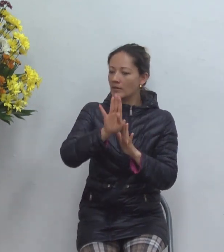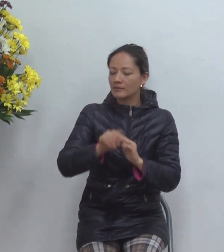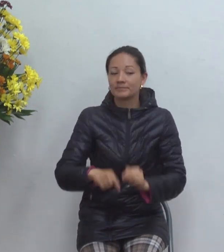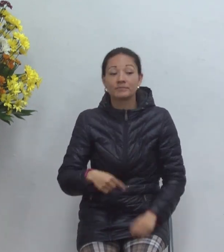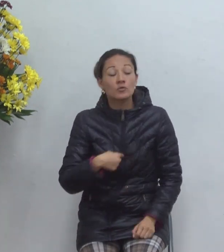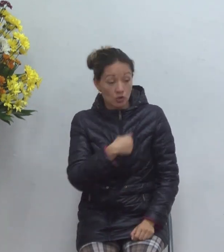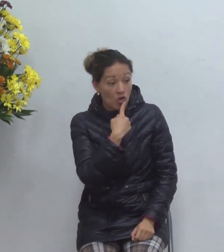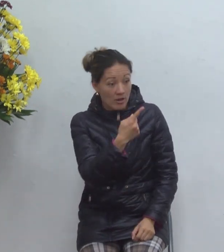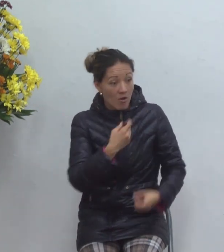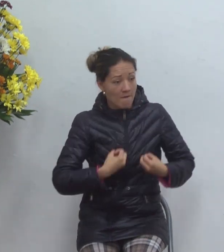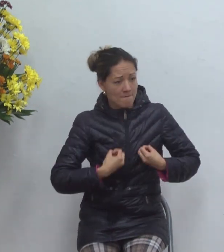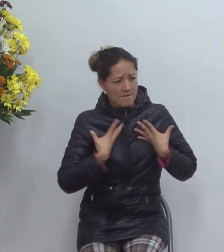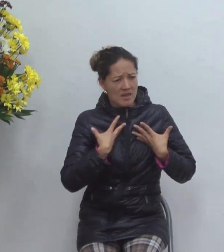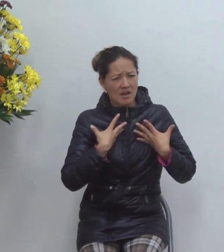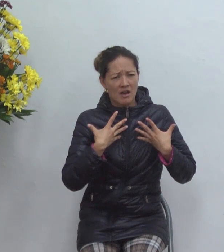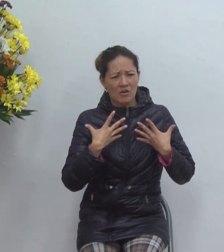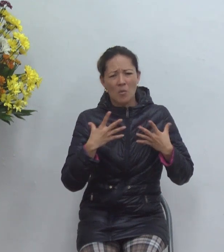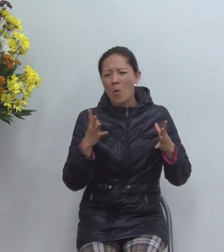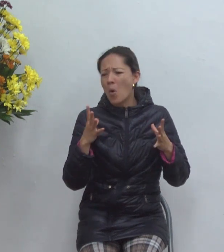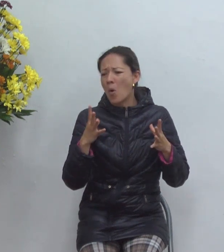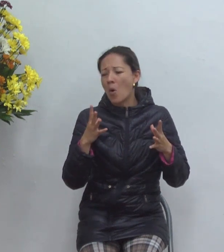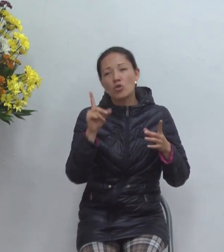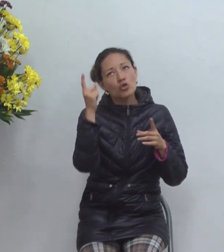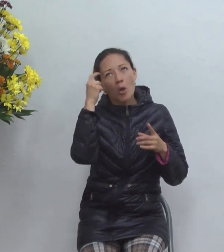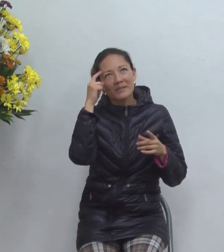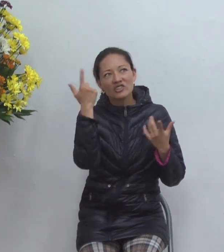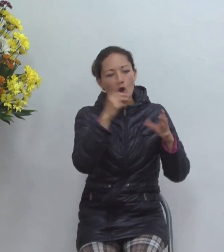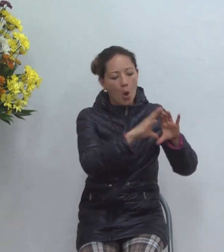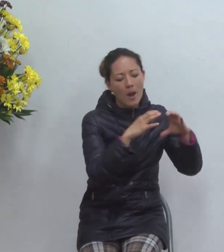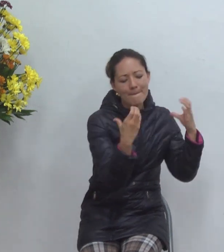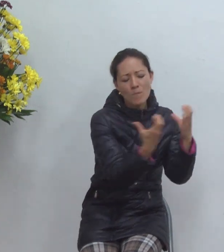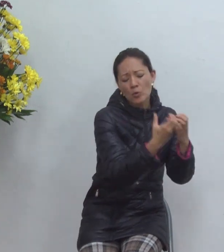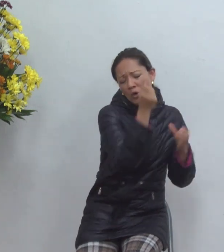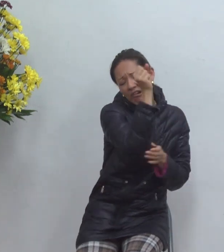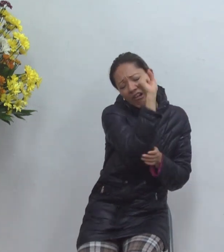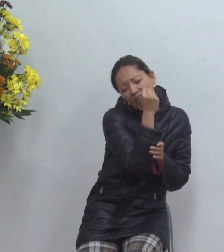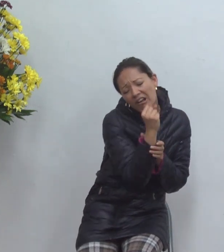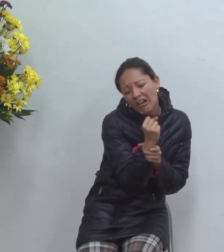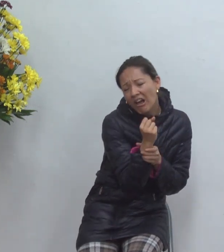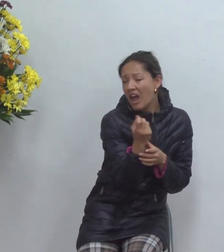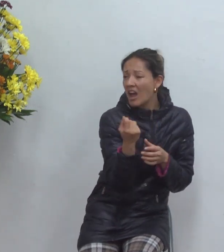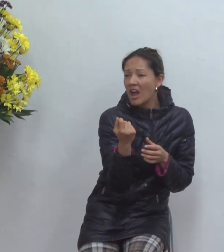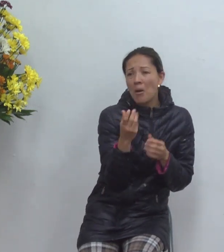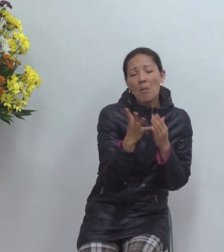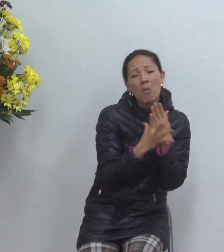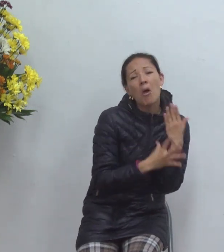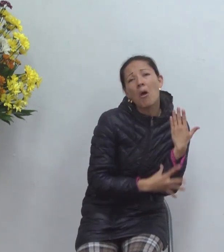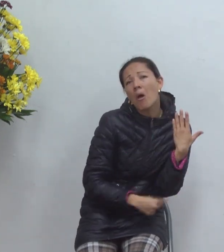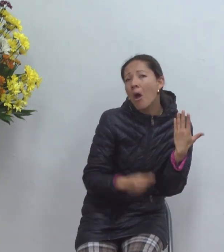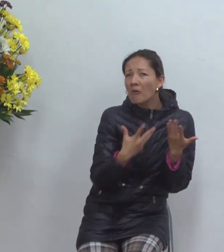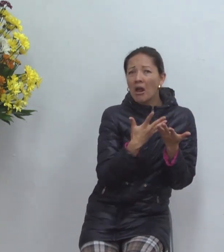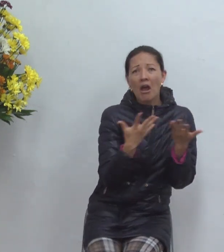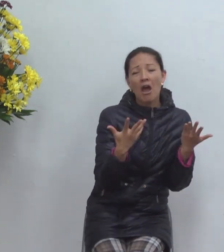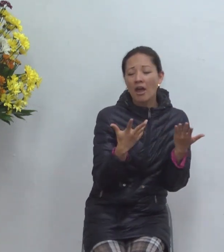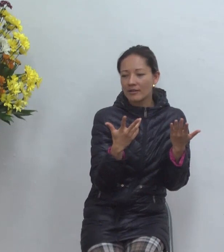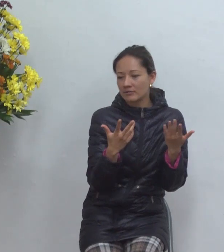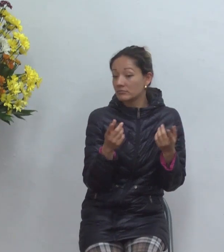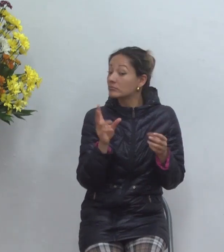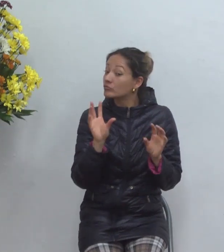no piensen lúcer y fracasado de este mundo lúcer y fracasado es tener todo el dinero del planeta vivir en manhattan en un penthouse